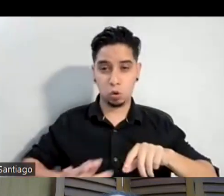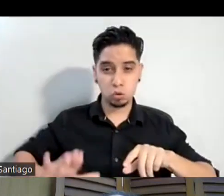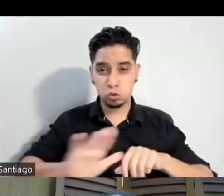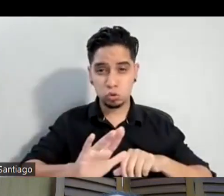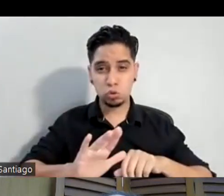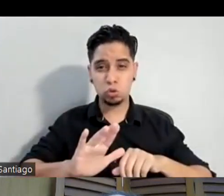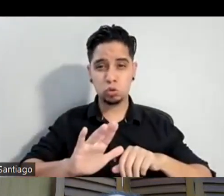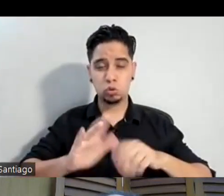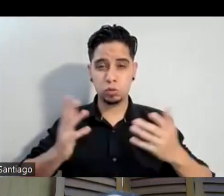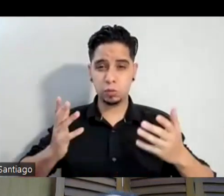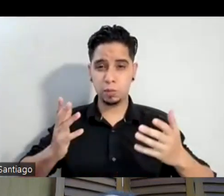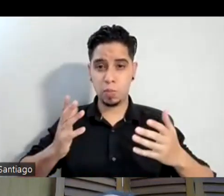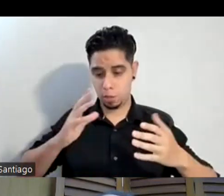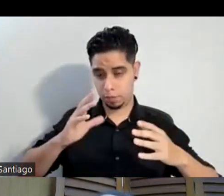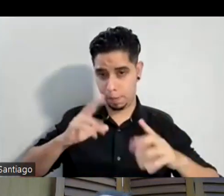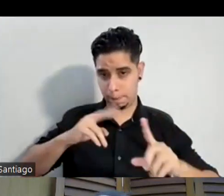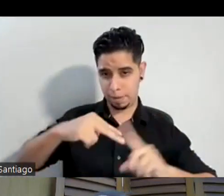dolor o las cosas que le pasan en su vida